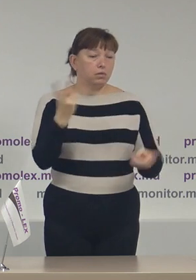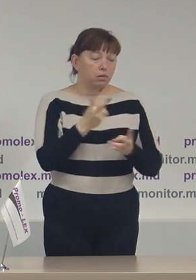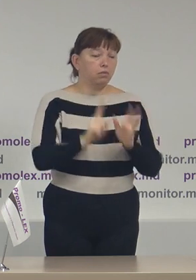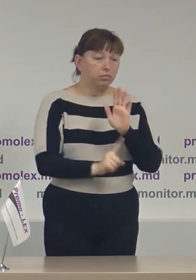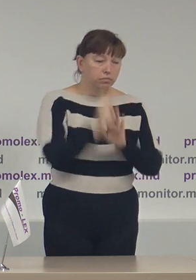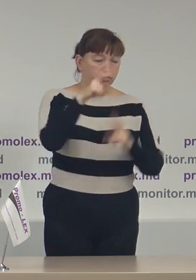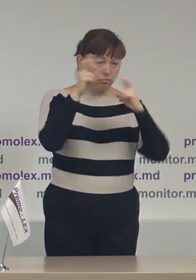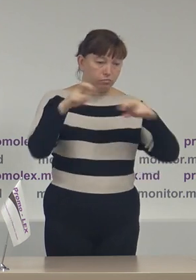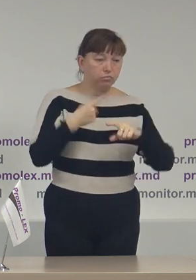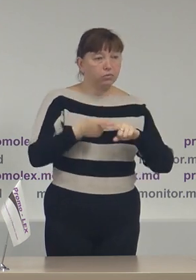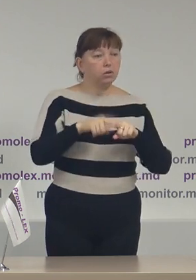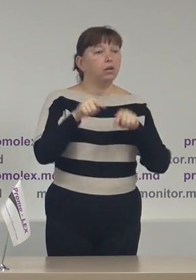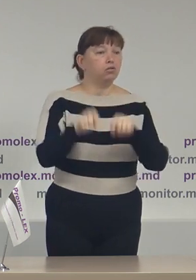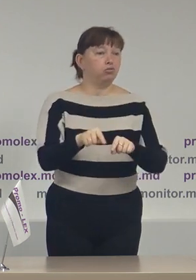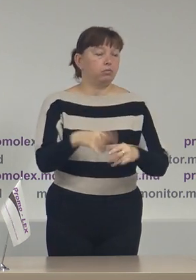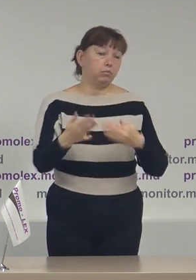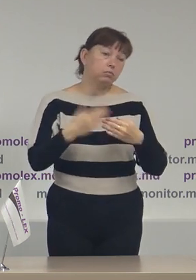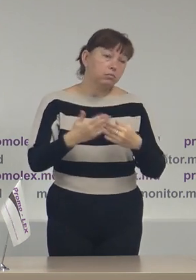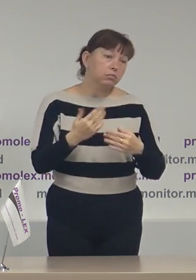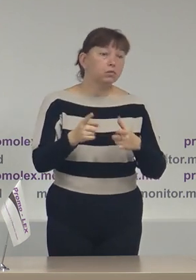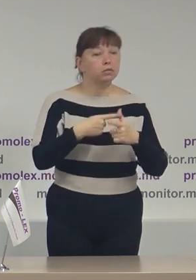cercetările de regulare corespunzătoare.